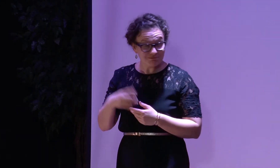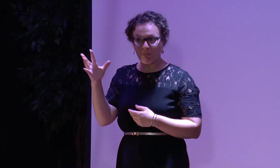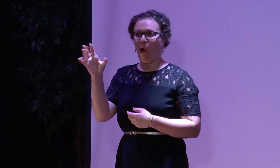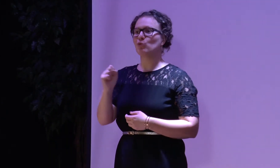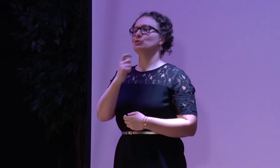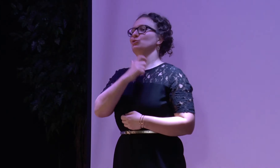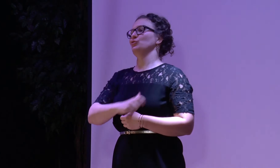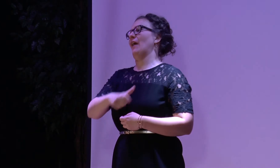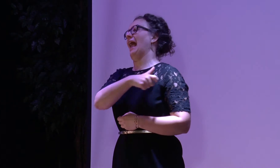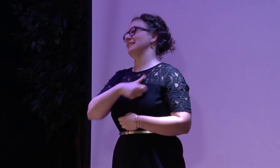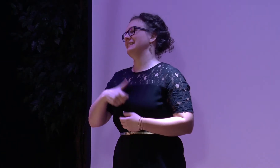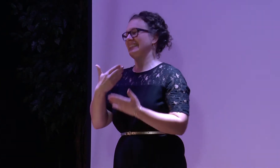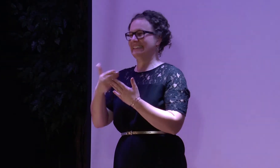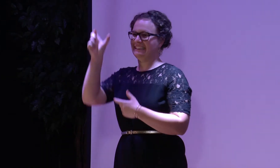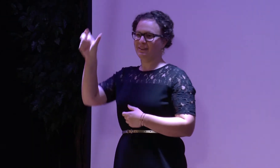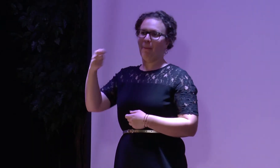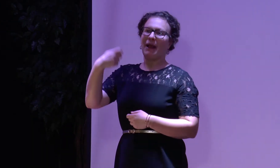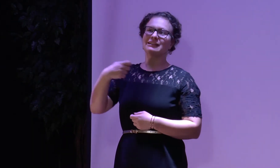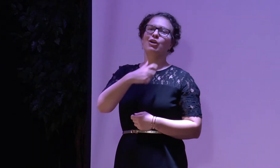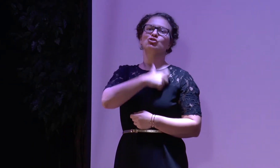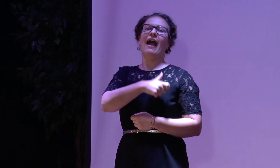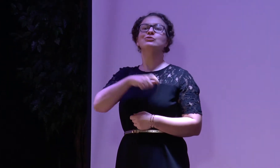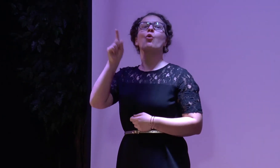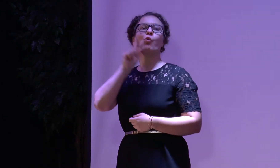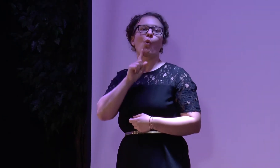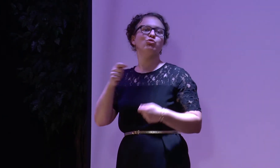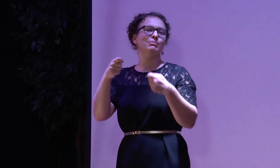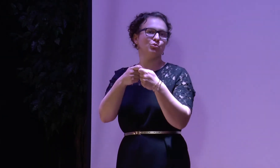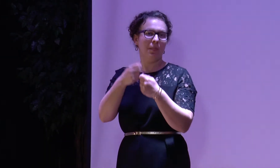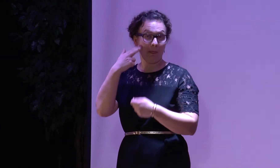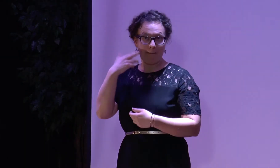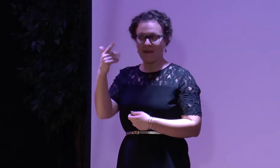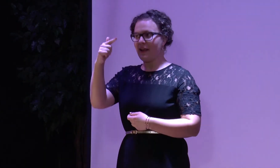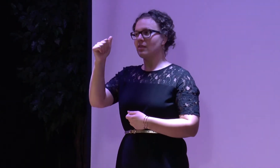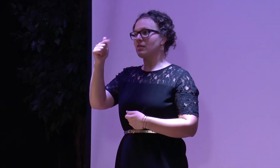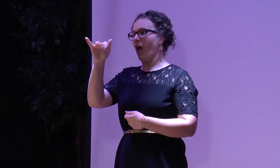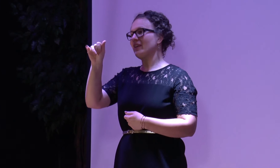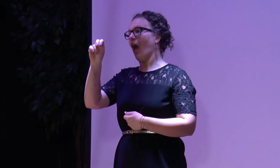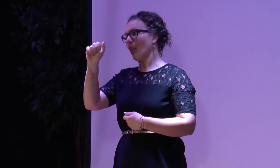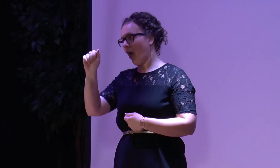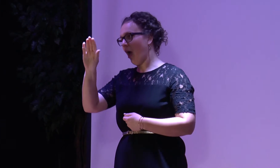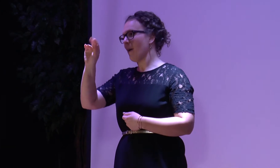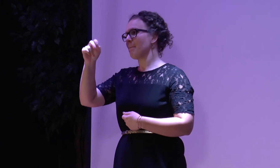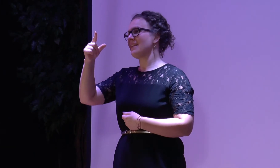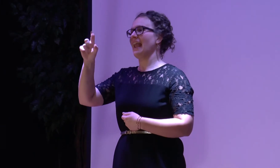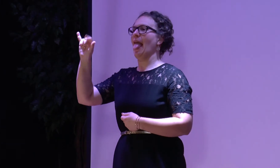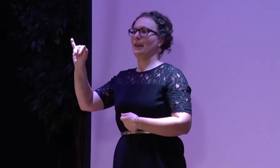Die dritte Person, die ein Grußwort halten wird, ist nicht aus Deutschland, sondern vom schweizerischen Gehörnissen rum. Und zwar ist das